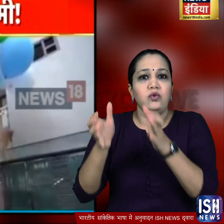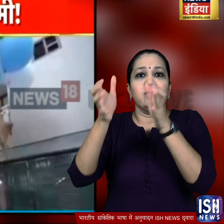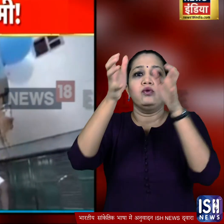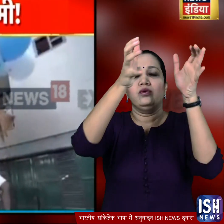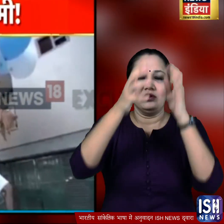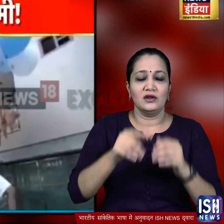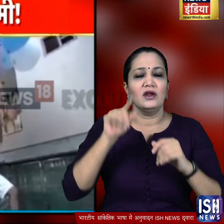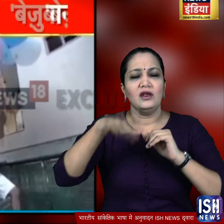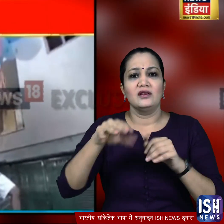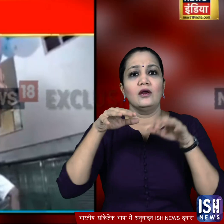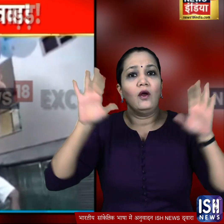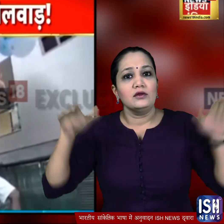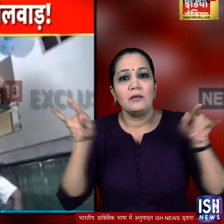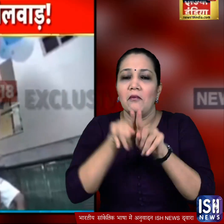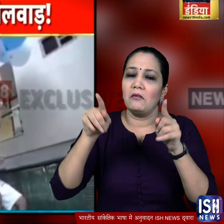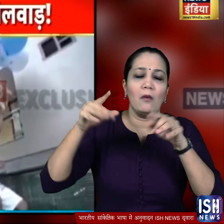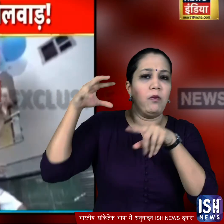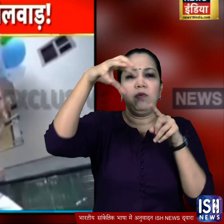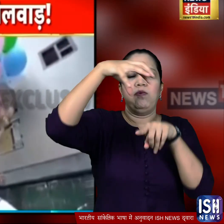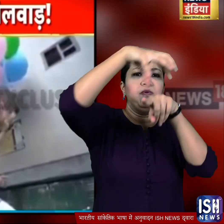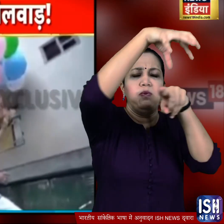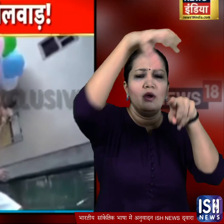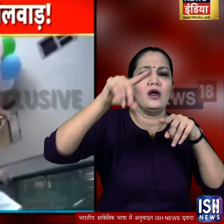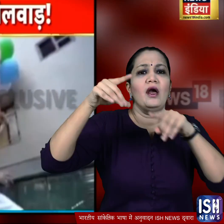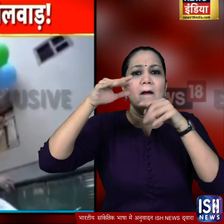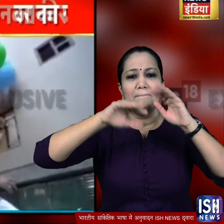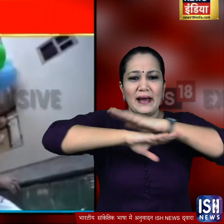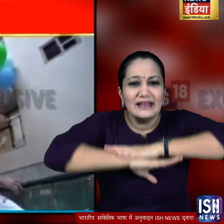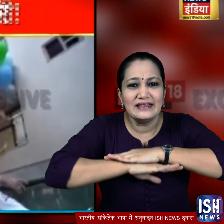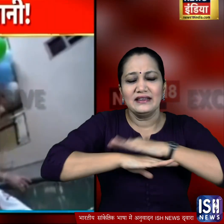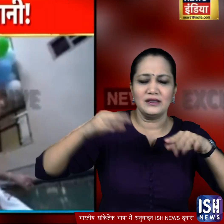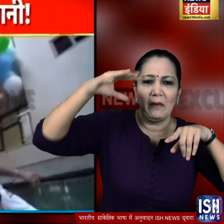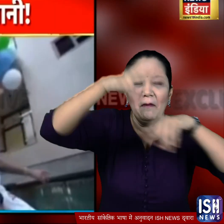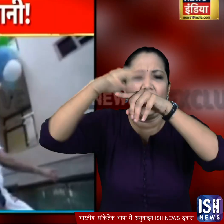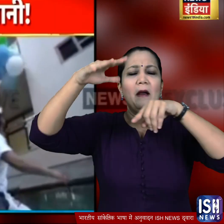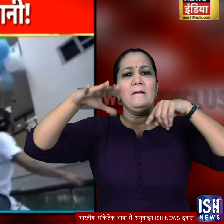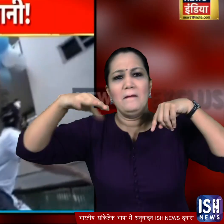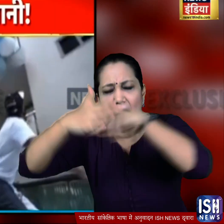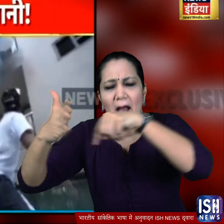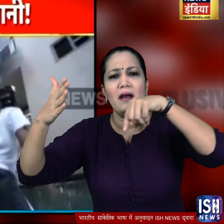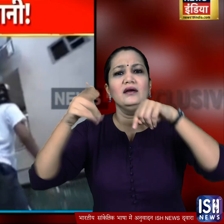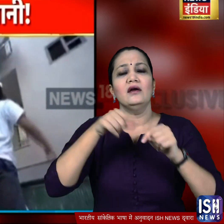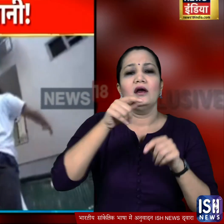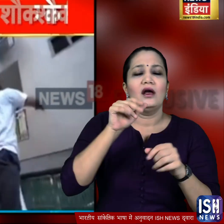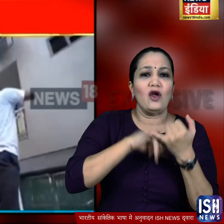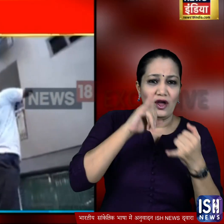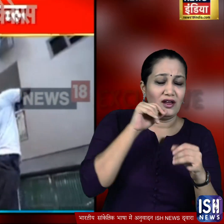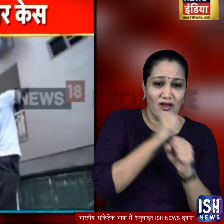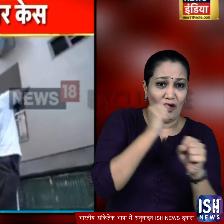में छोड़ दिया जिसके बाद वो उड़ने लगा और पहले एक बालकनी से फिर दूसरी बालकनी से टकरा गया जिस समय गौरव हसते ह हुए यह मनमानी कर रहा